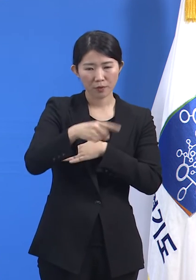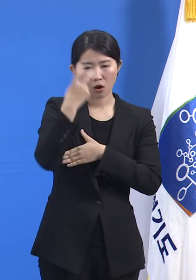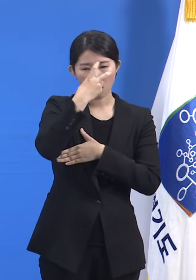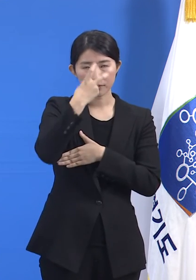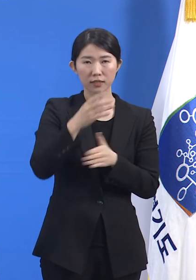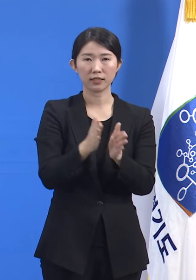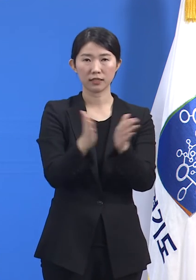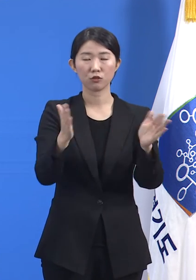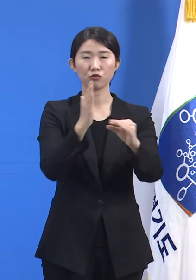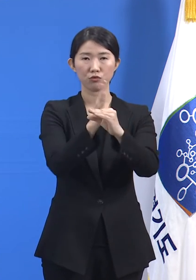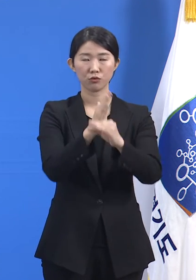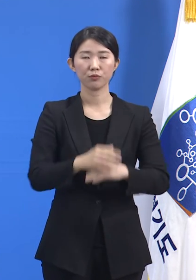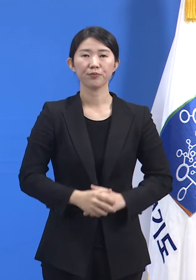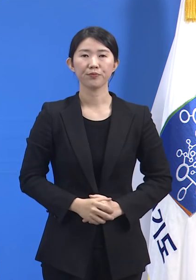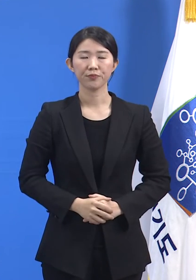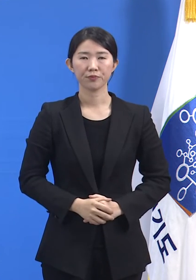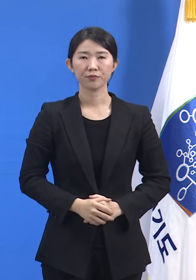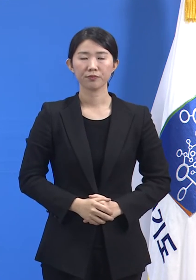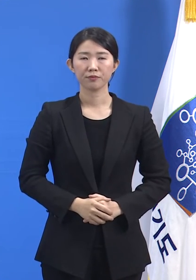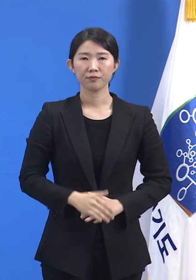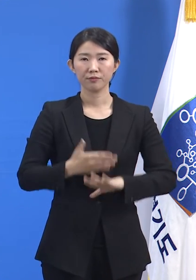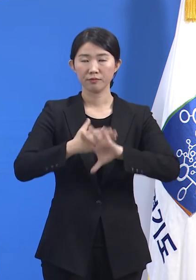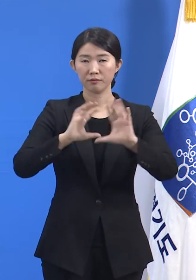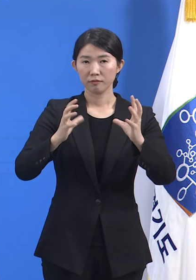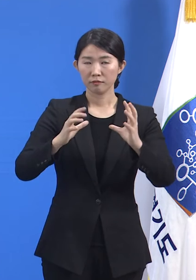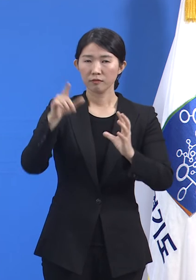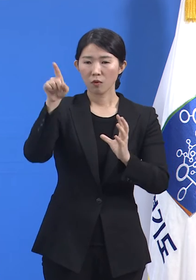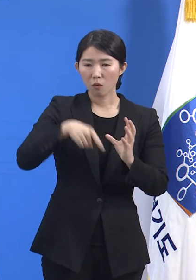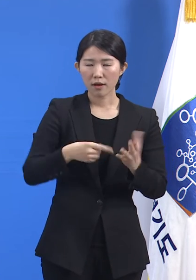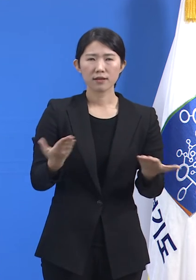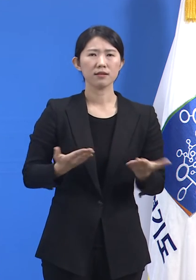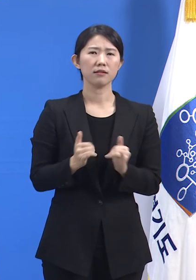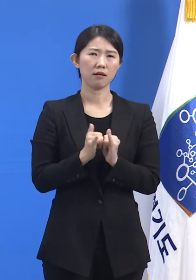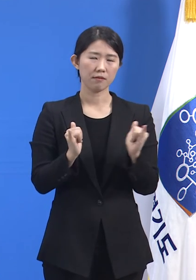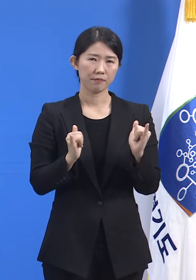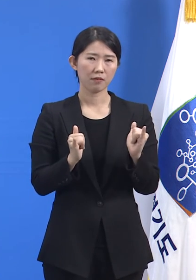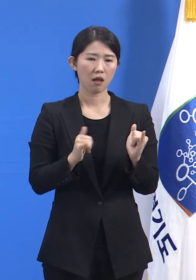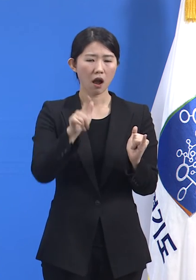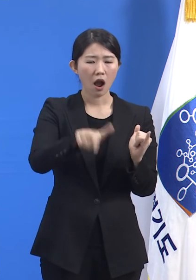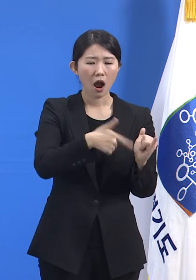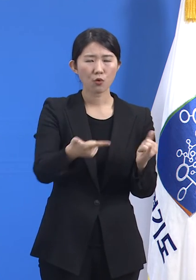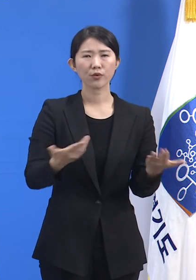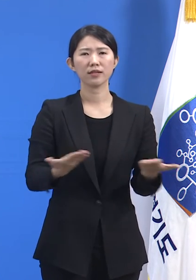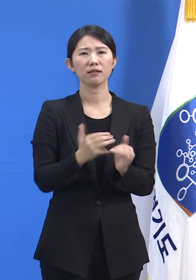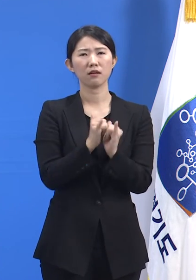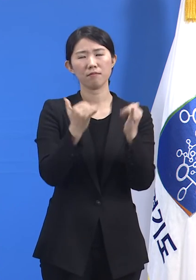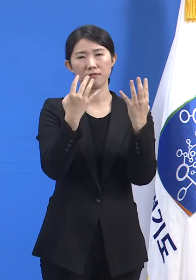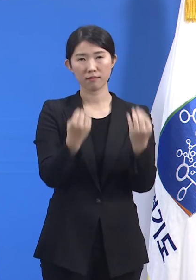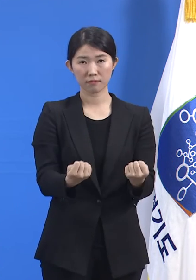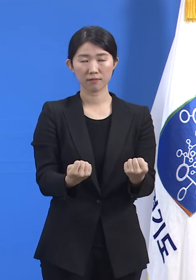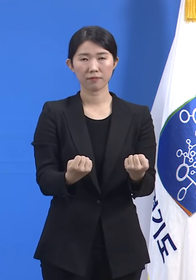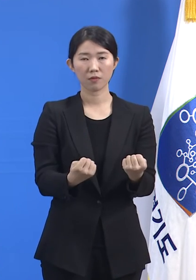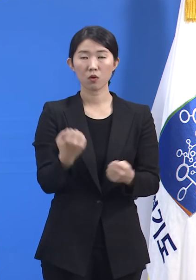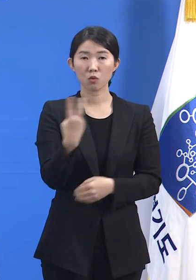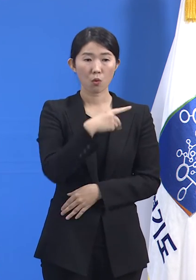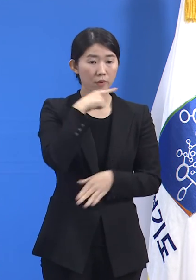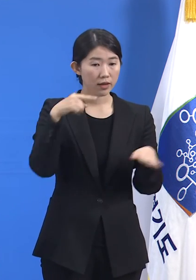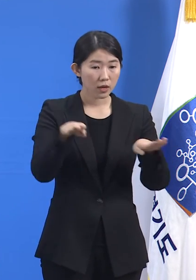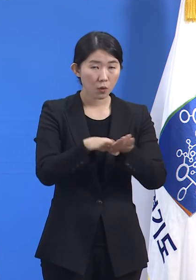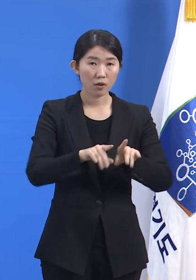외국인 노동자들이 일용직 근로 형태로 생기를 유지하는 경우가 많고 또 일요일에